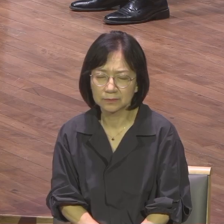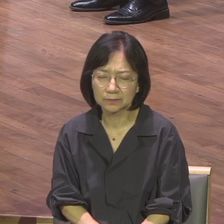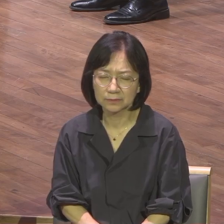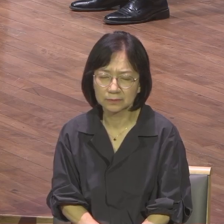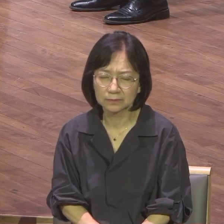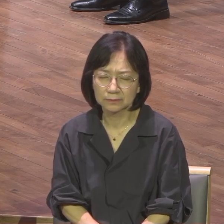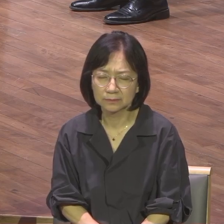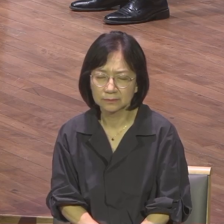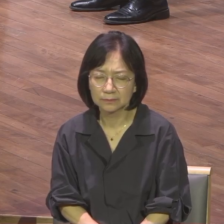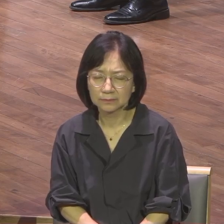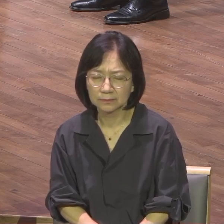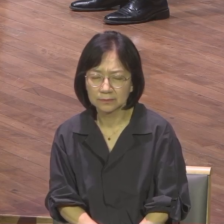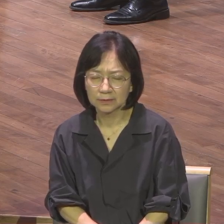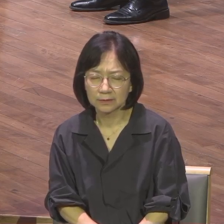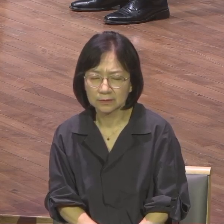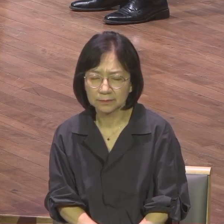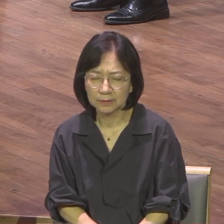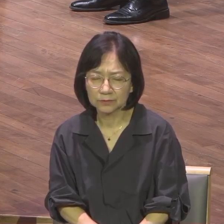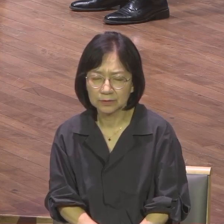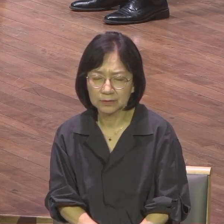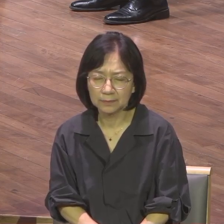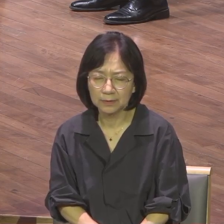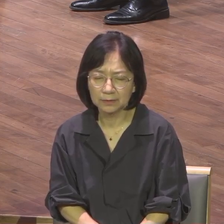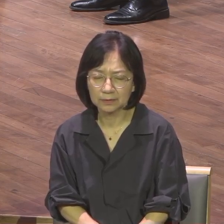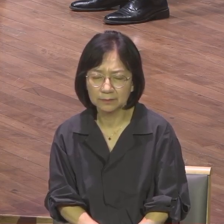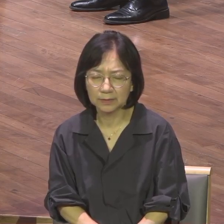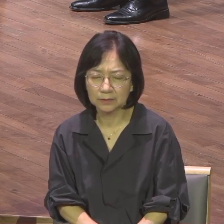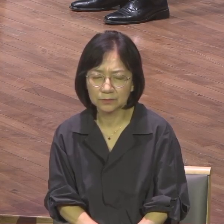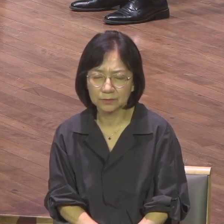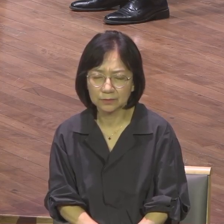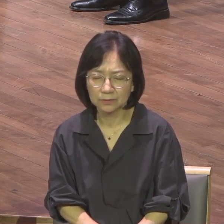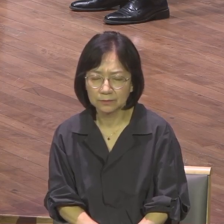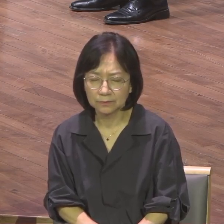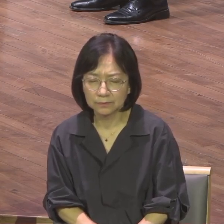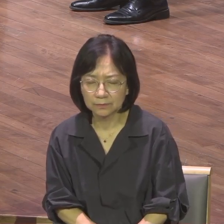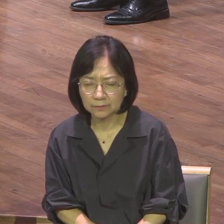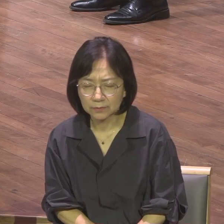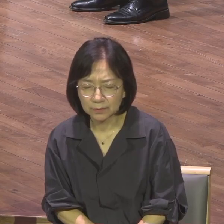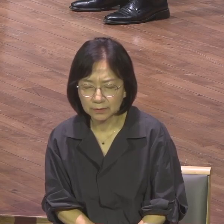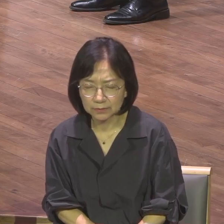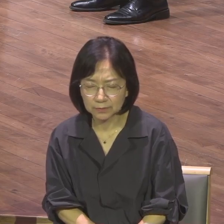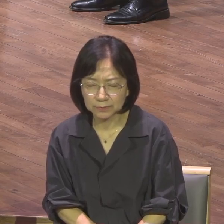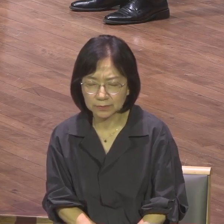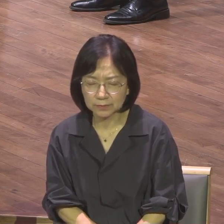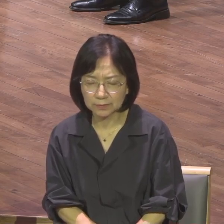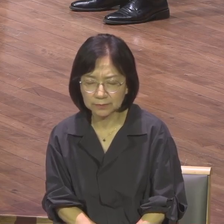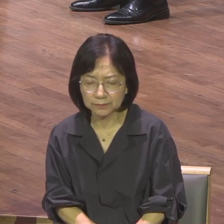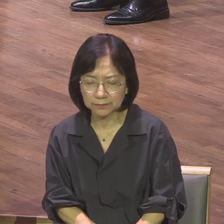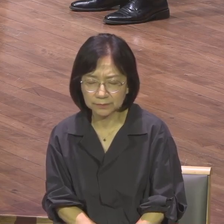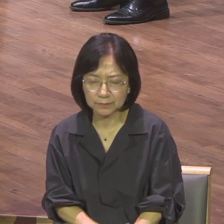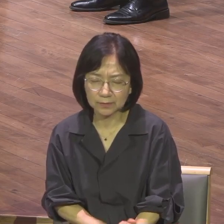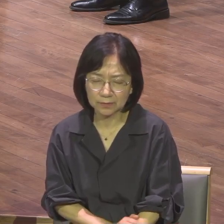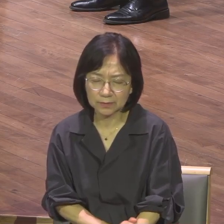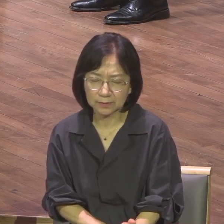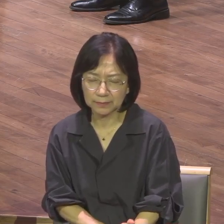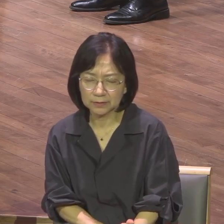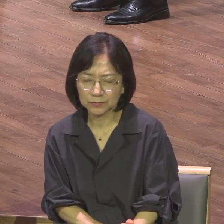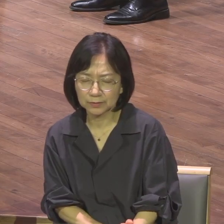몸 앞에서 몸 앞에서 이 몸이 나의 몸이 되게 하십니다. 나의 능력이 되게